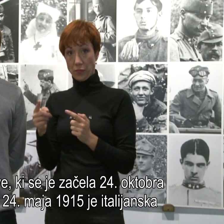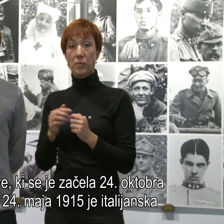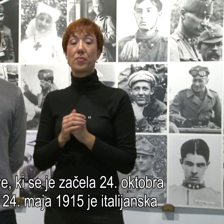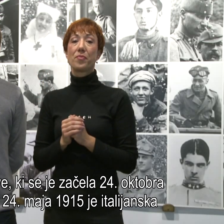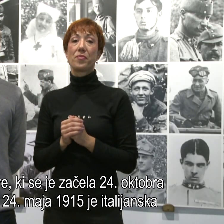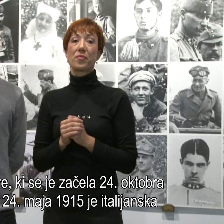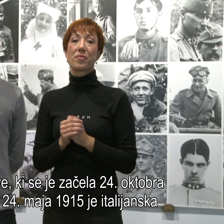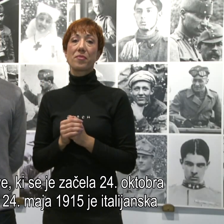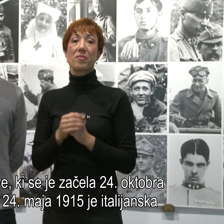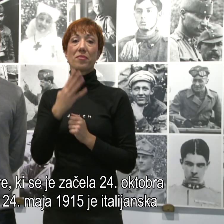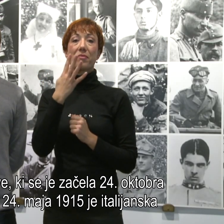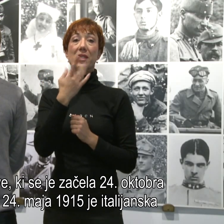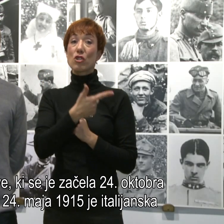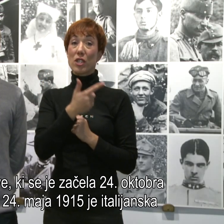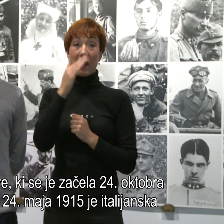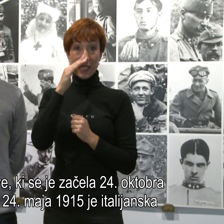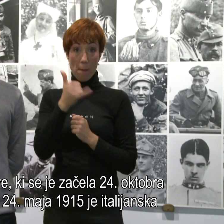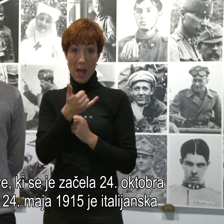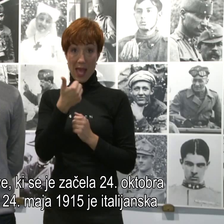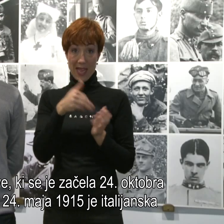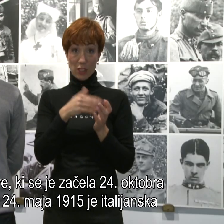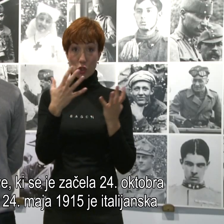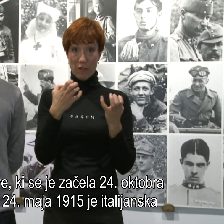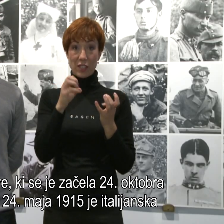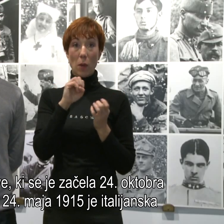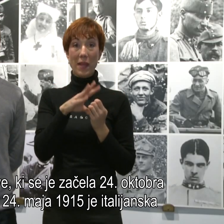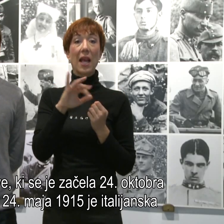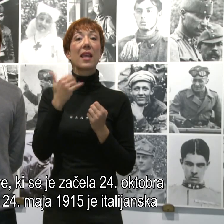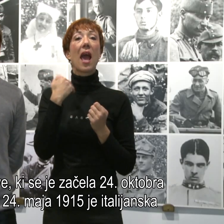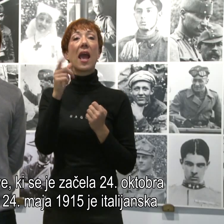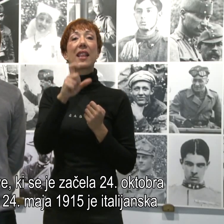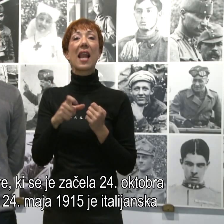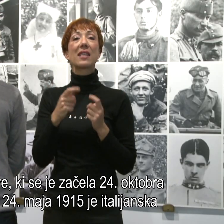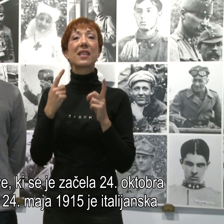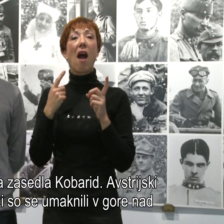24. maja leta 15 je italijanska vojska zasedla Kobarid.